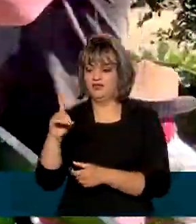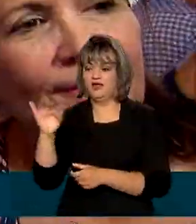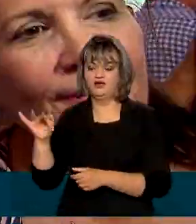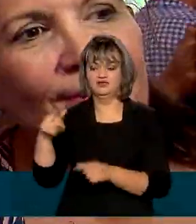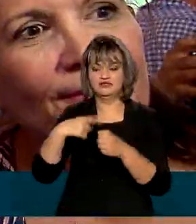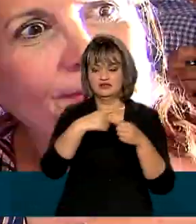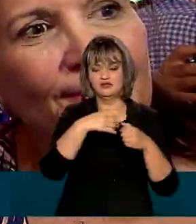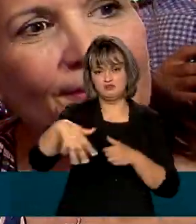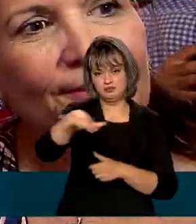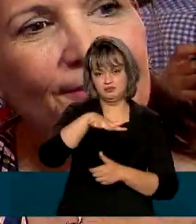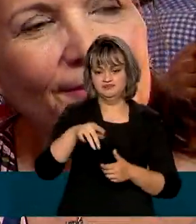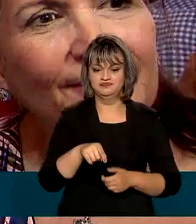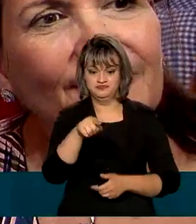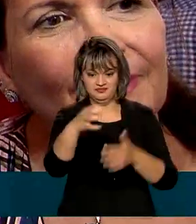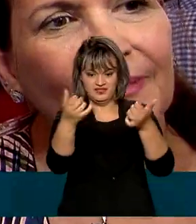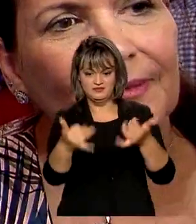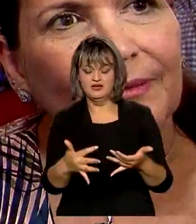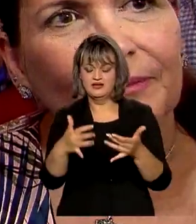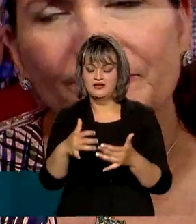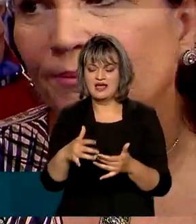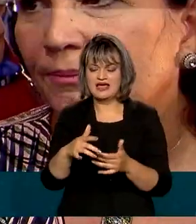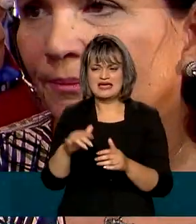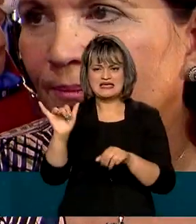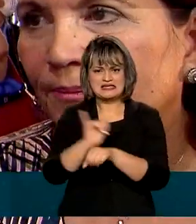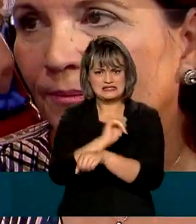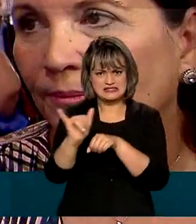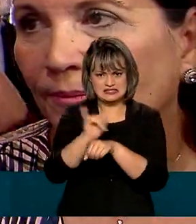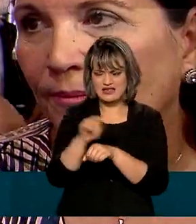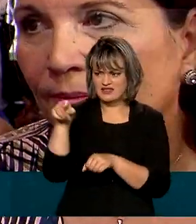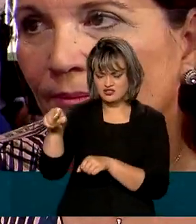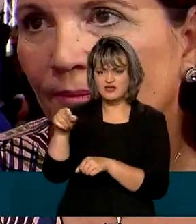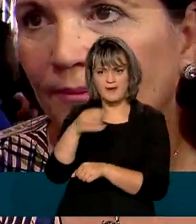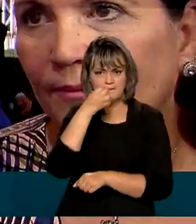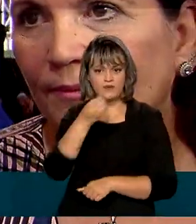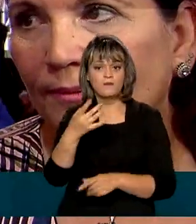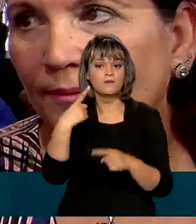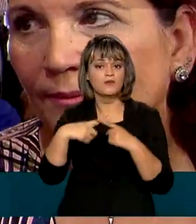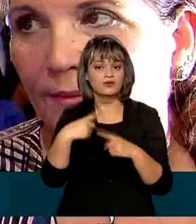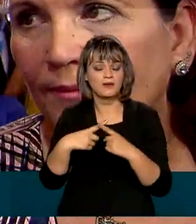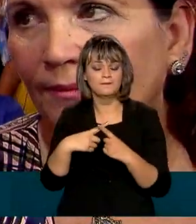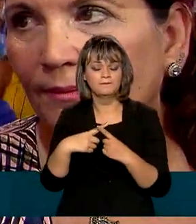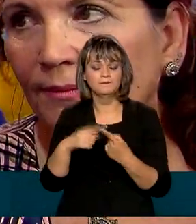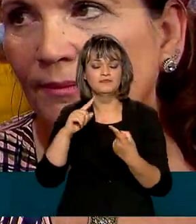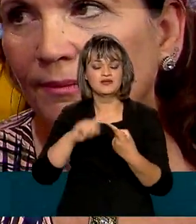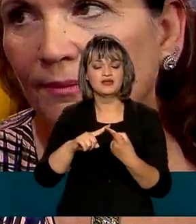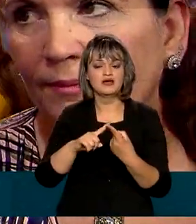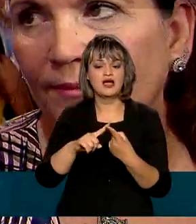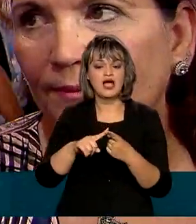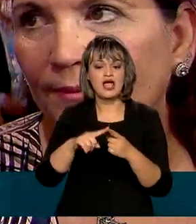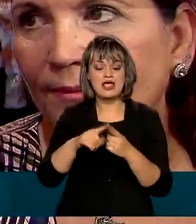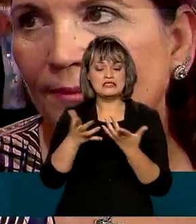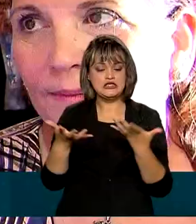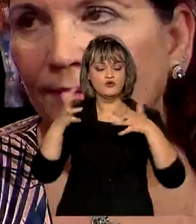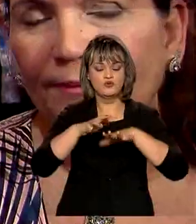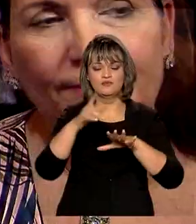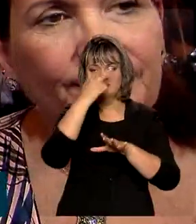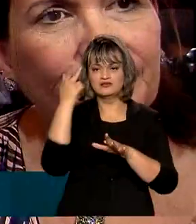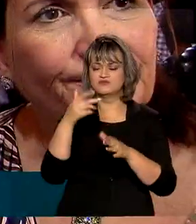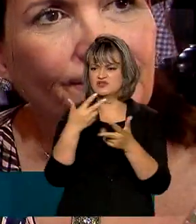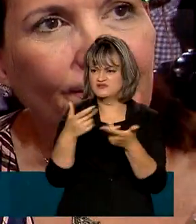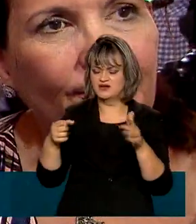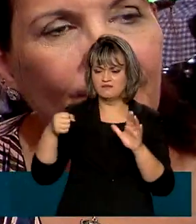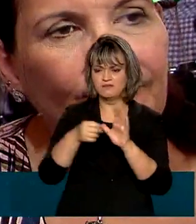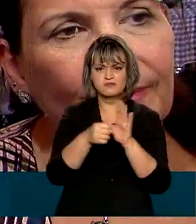torno. A Rota da Fruta é um extraordinário empreendimento. Primeiro porque é socialmente inclusivo, gera